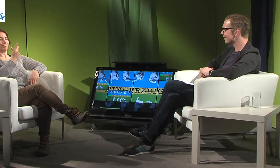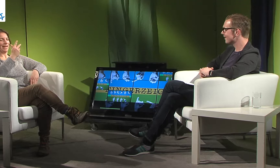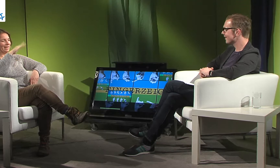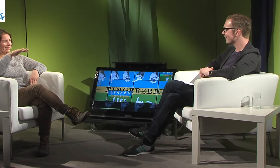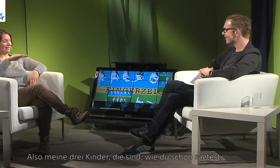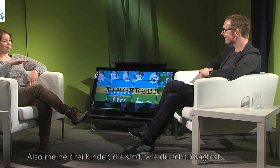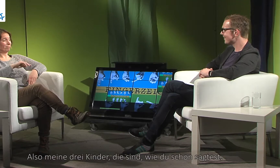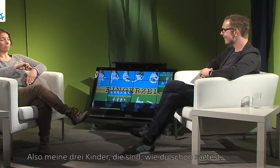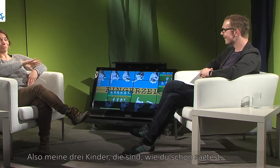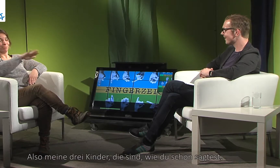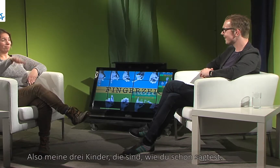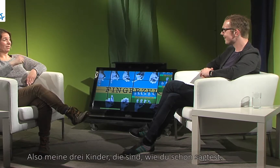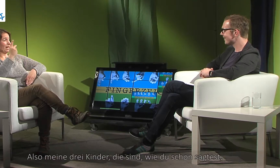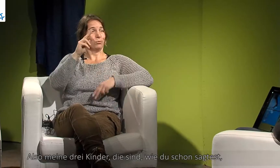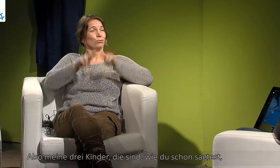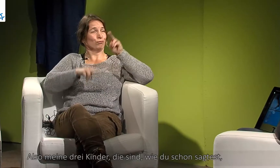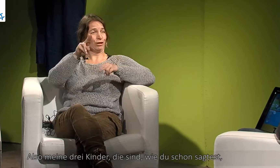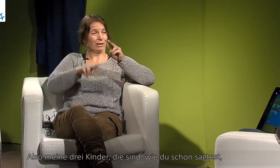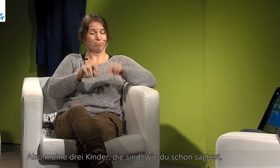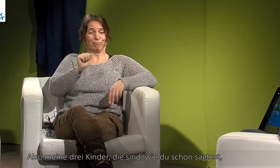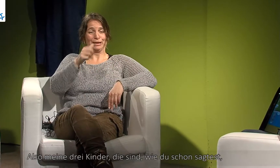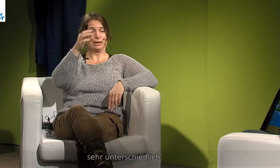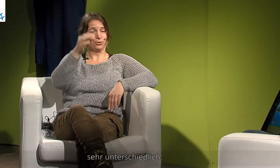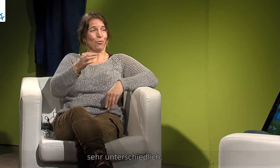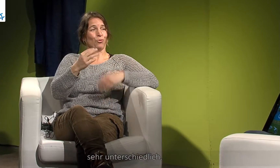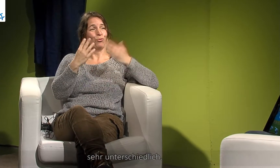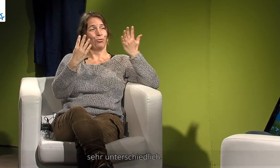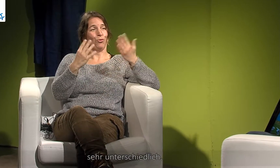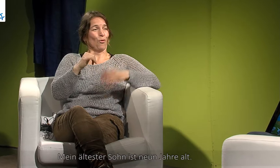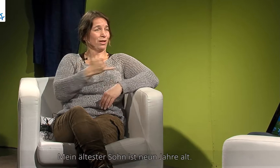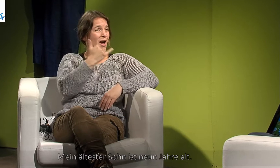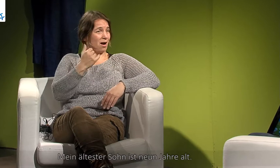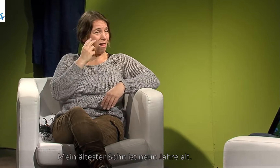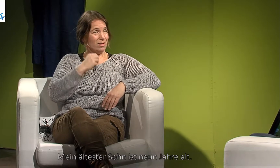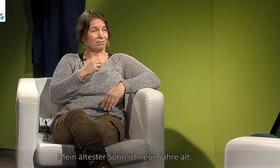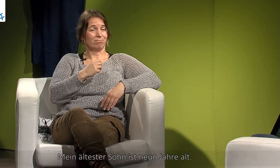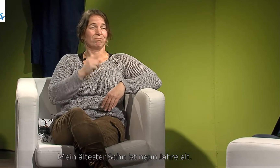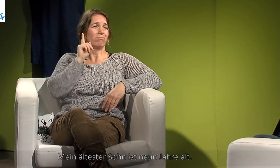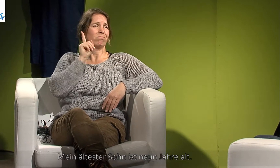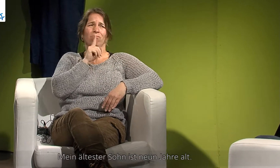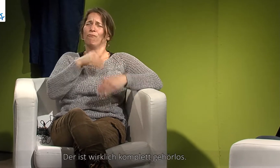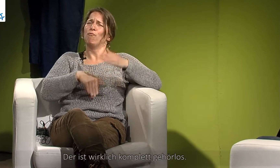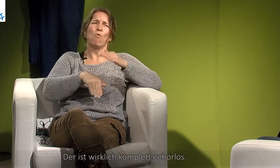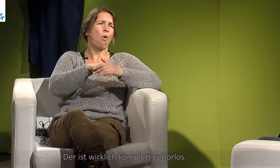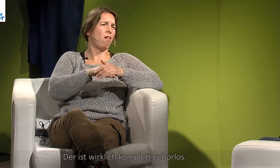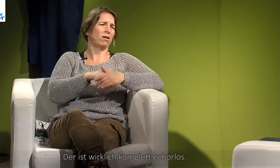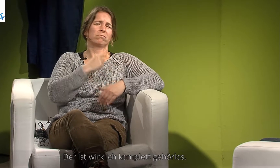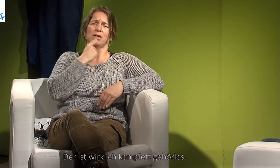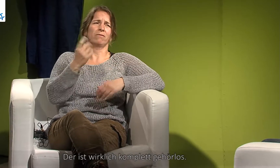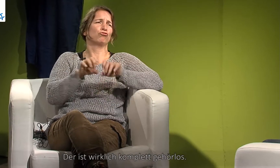Also meine drei Kinder, die sind, wie du schon gesagt hast, sehr unterschiedlich. Also mein ältester Sohn ist neun Jahre alt. Der ist wirklich komplett gehörlos. Also